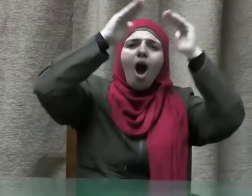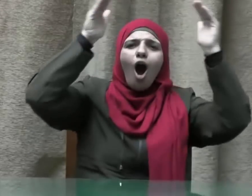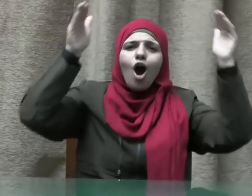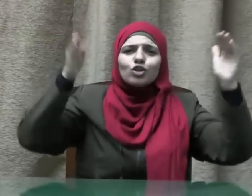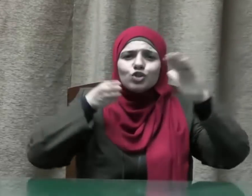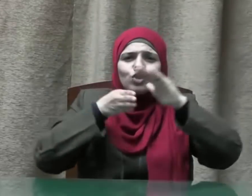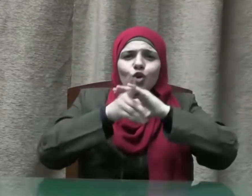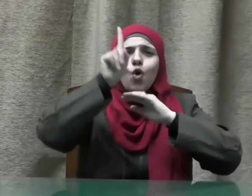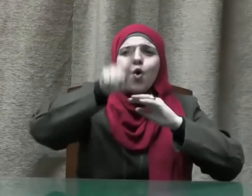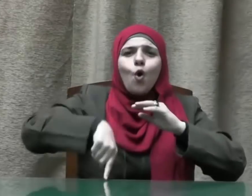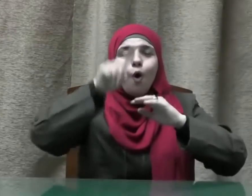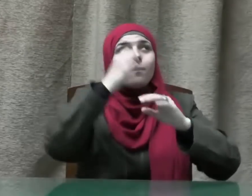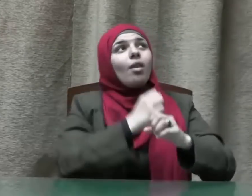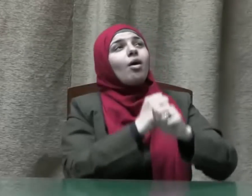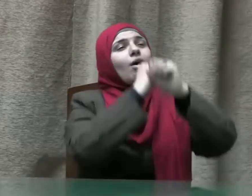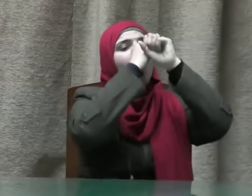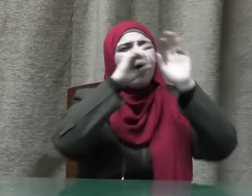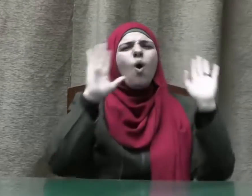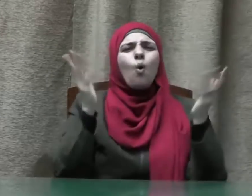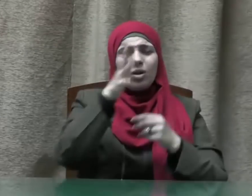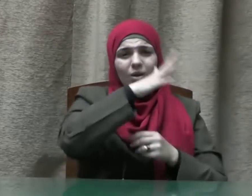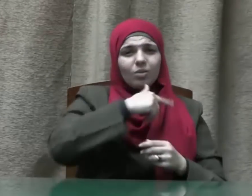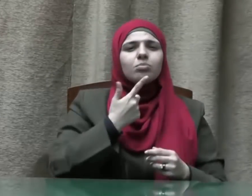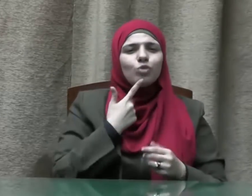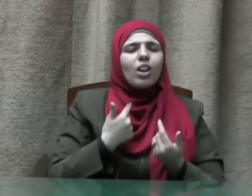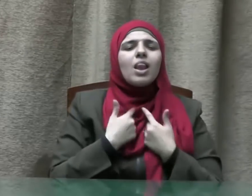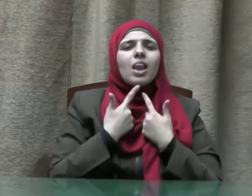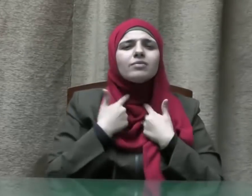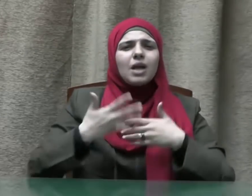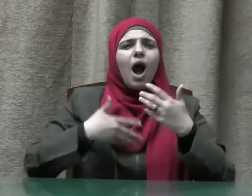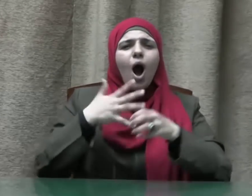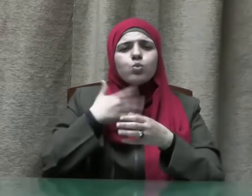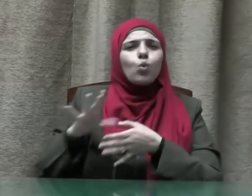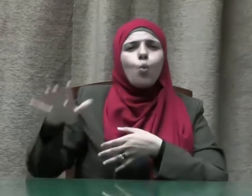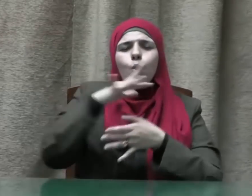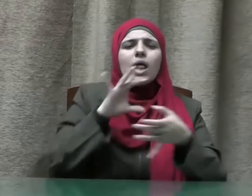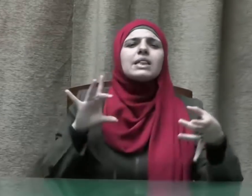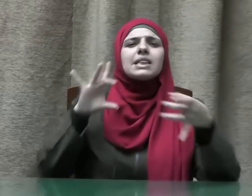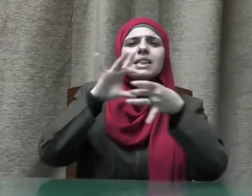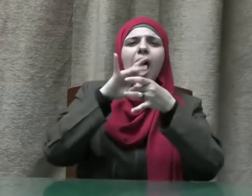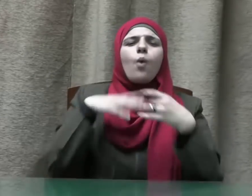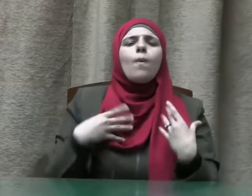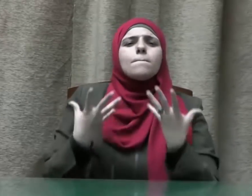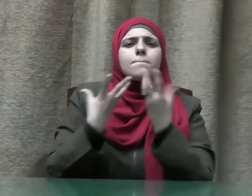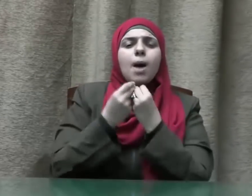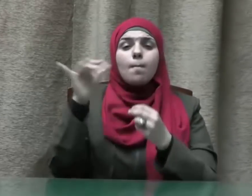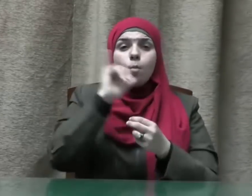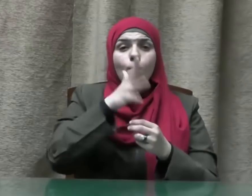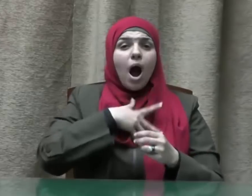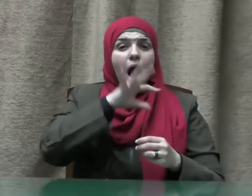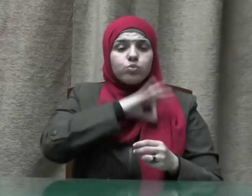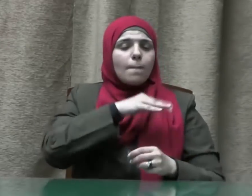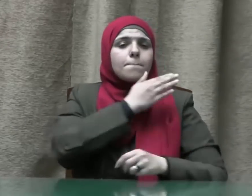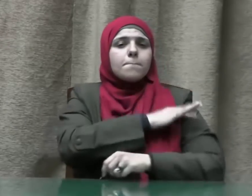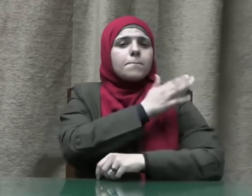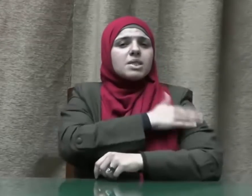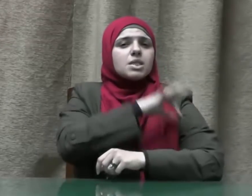فما أحوجنا إلى أن نتعاون معا من أجل المصلحة العامة الشاملة